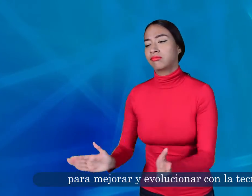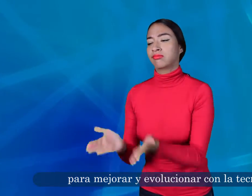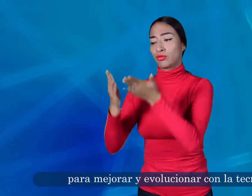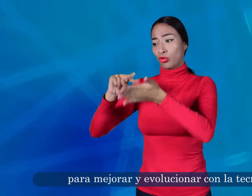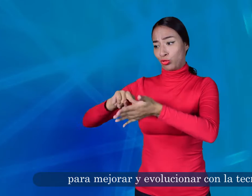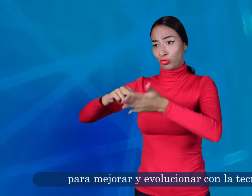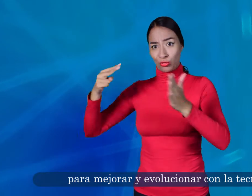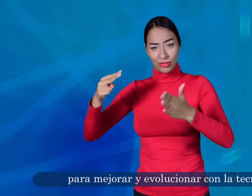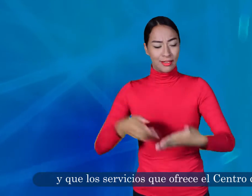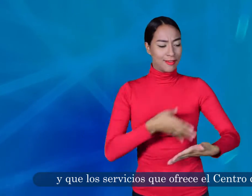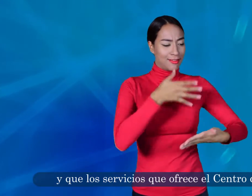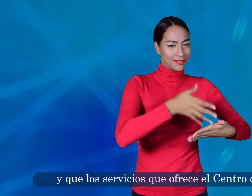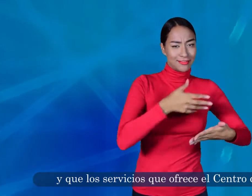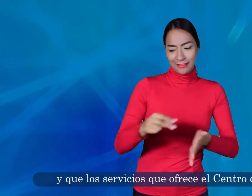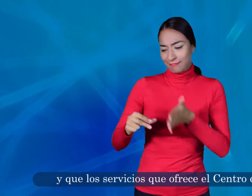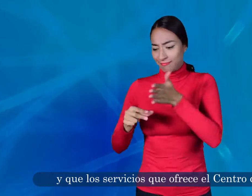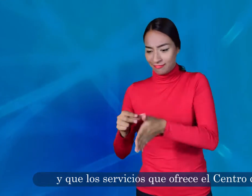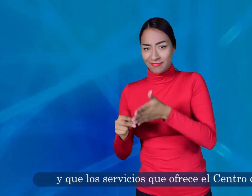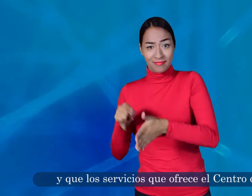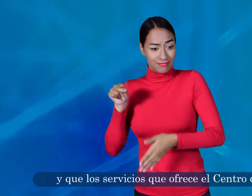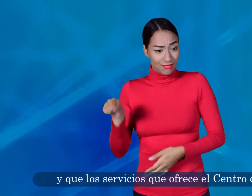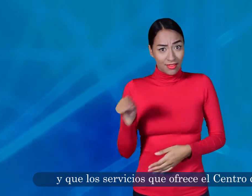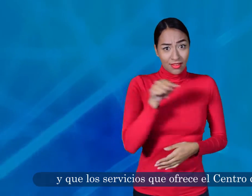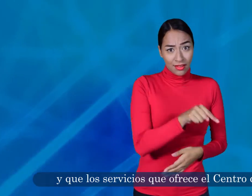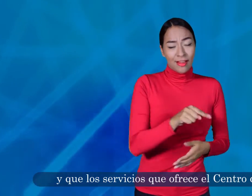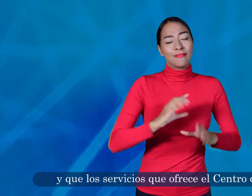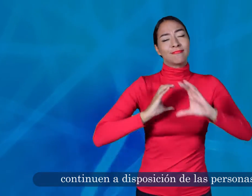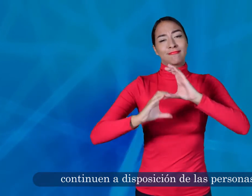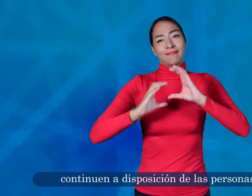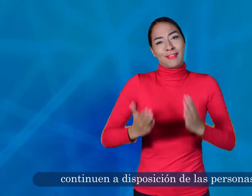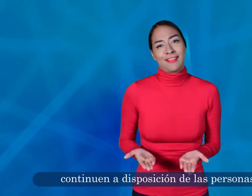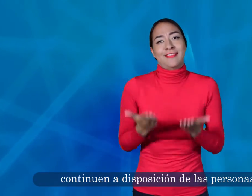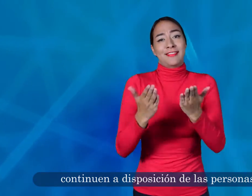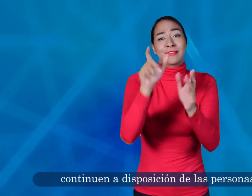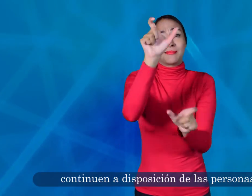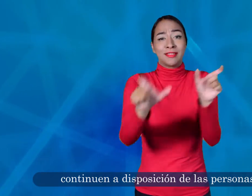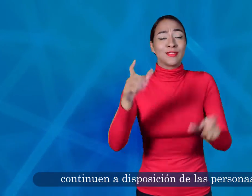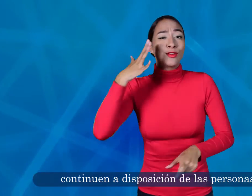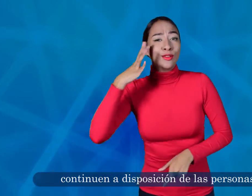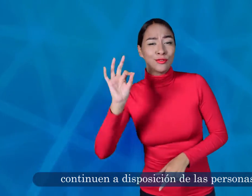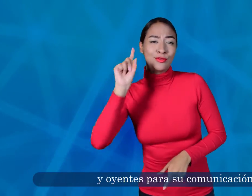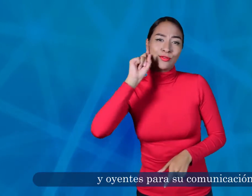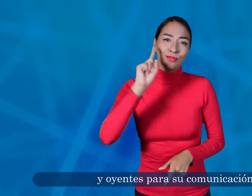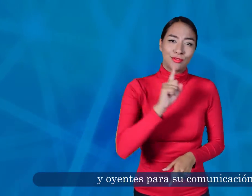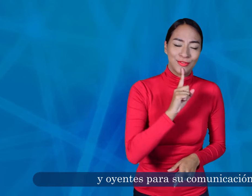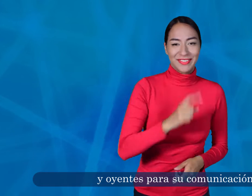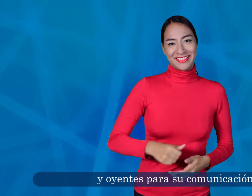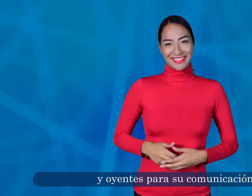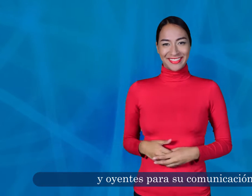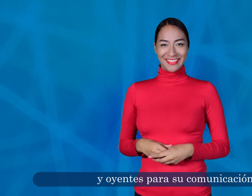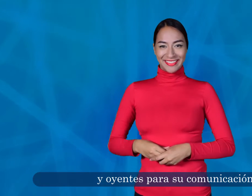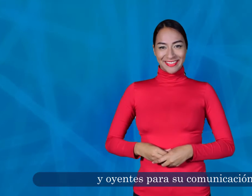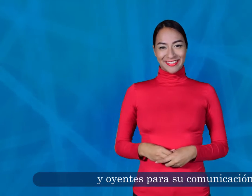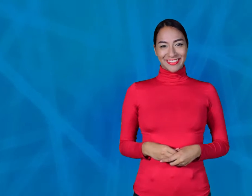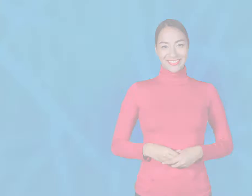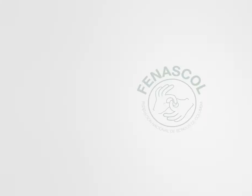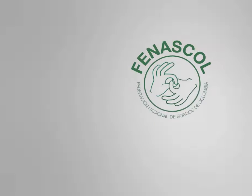y evolucionar con la tecnología y que los servicios que ofrece el Centro de Relevo continúen a disposición de las personas sordas y oyentes para su